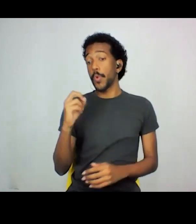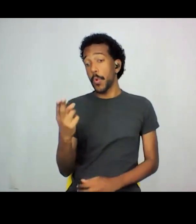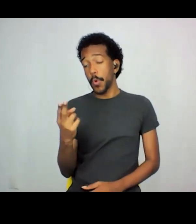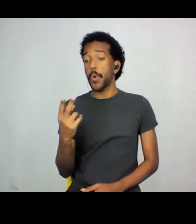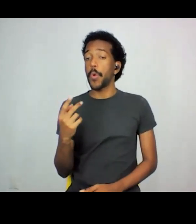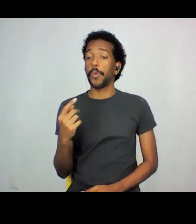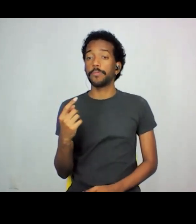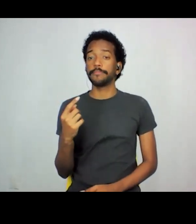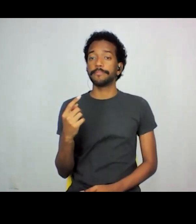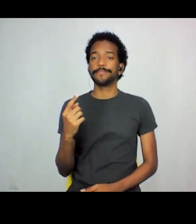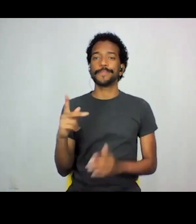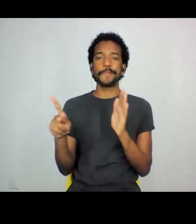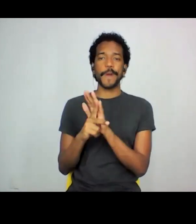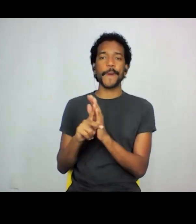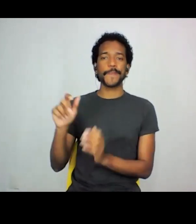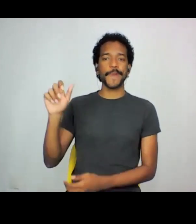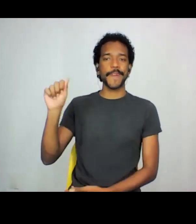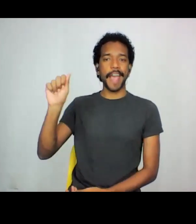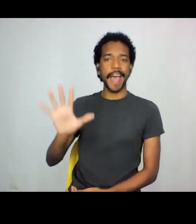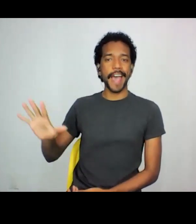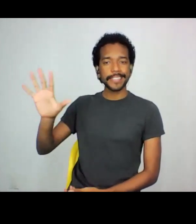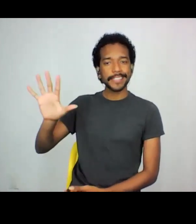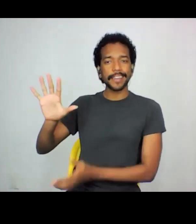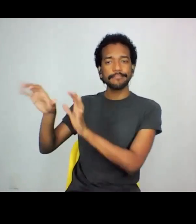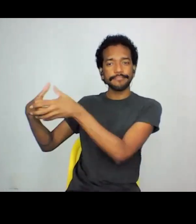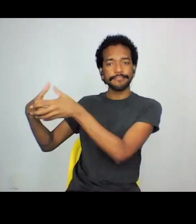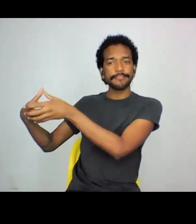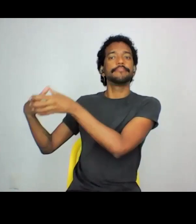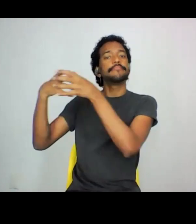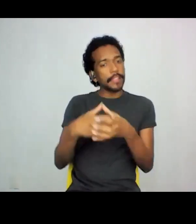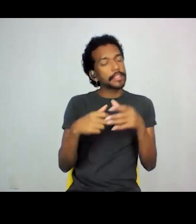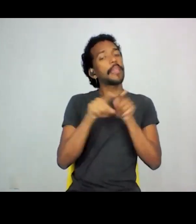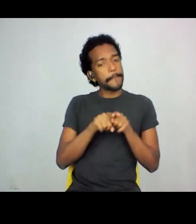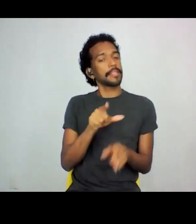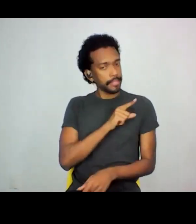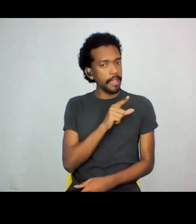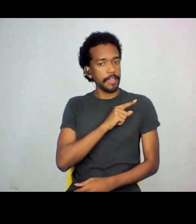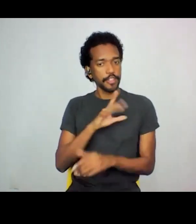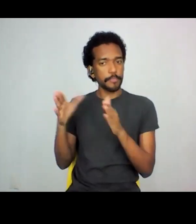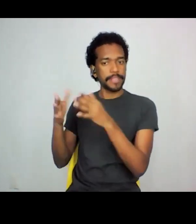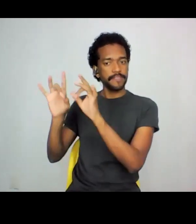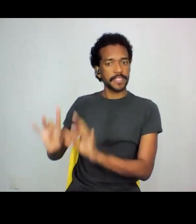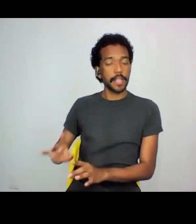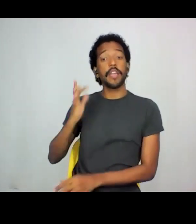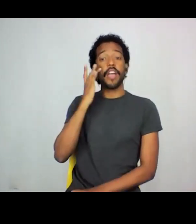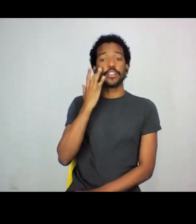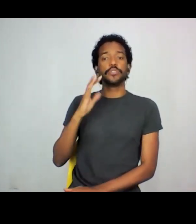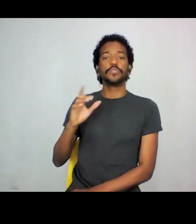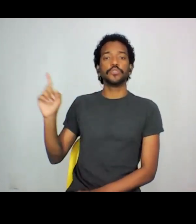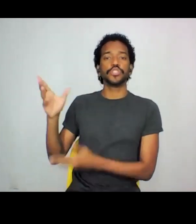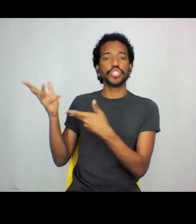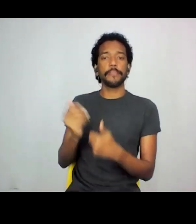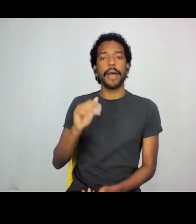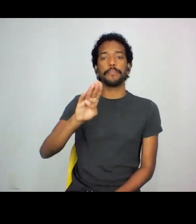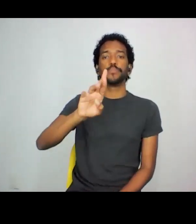do continente asiático que têm também as suas especificidades. Eu acho que trazer o Bruno para esse debate expressa